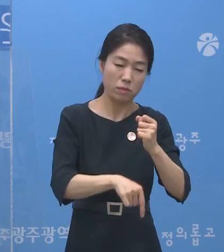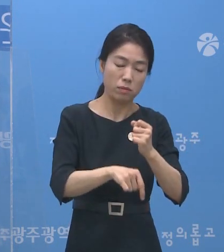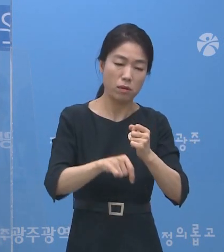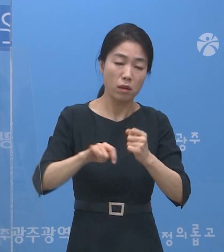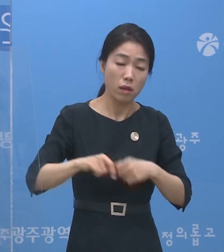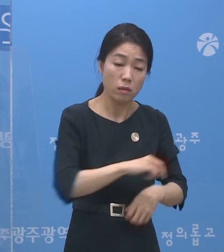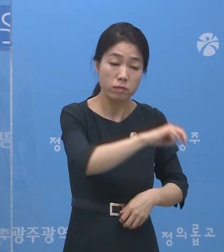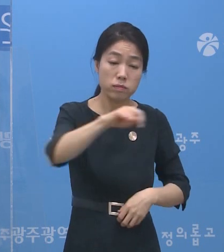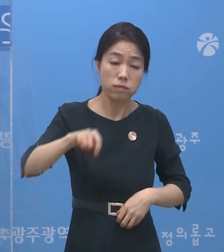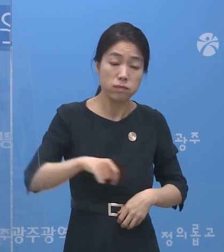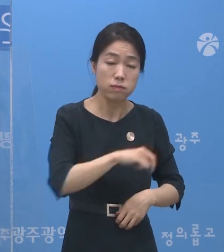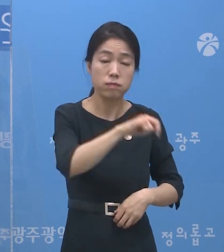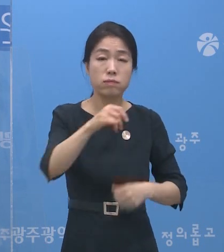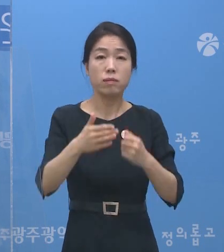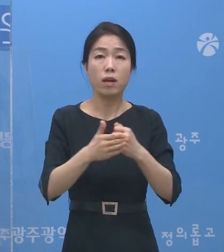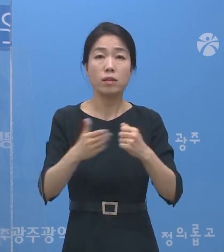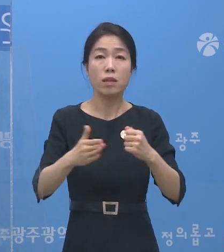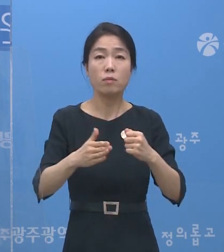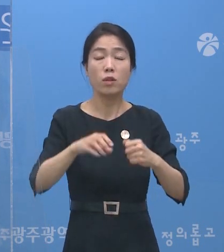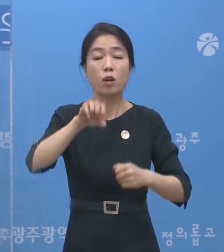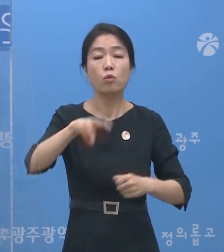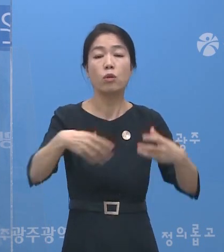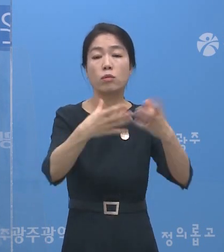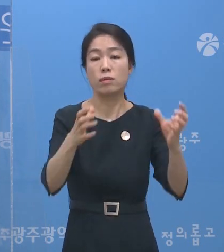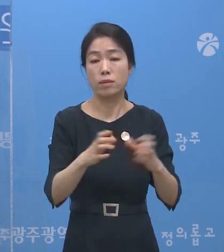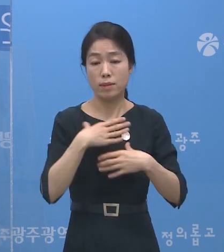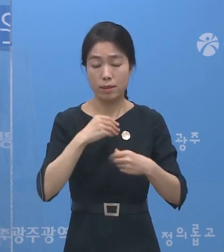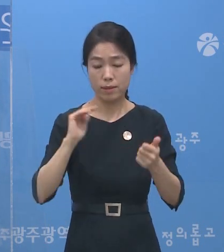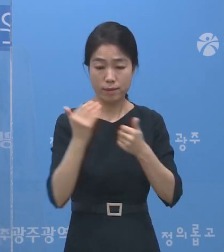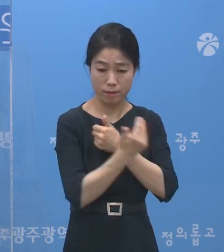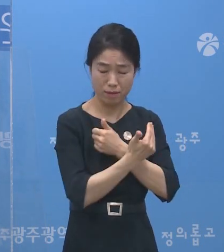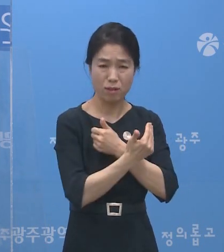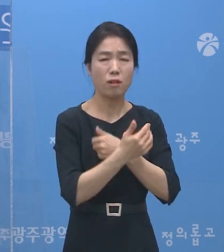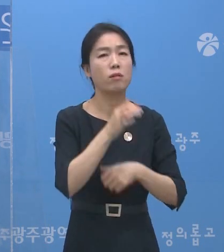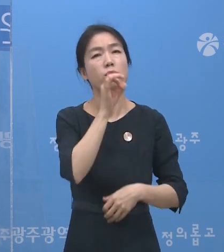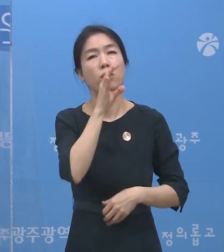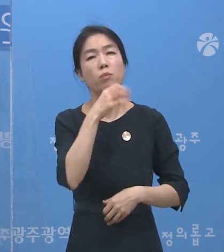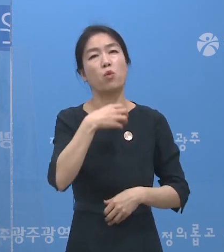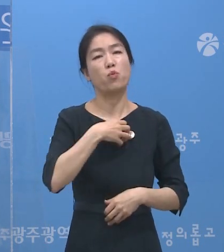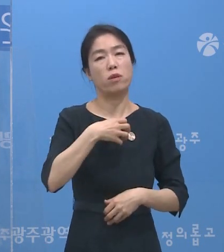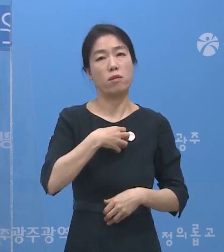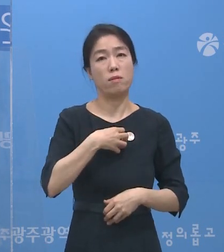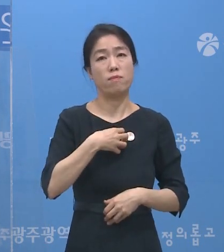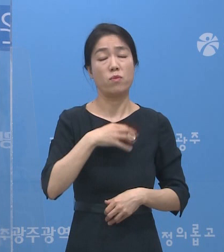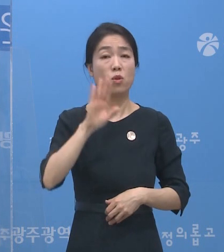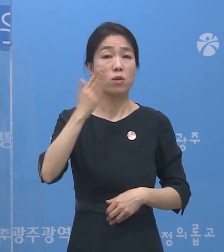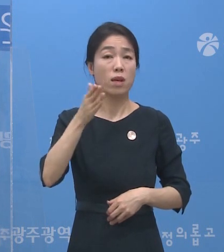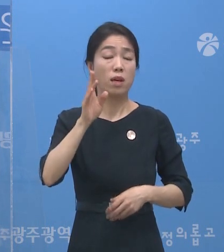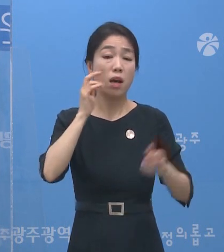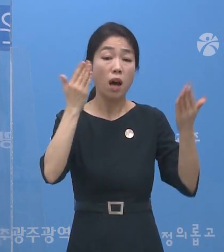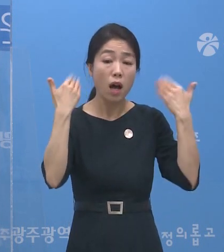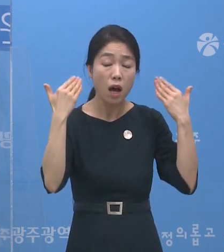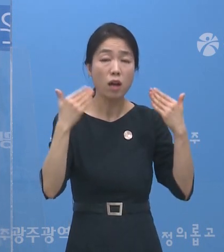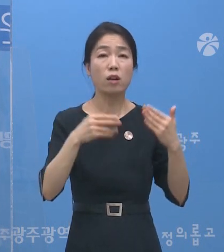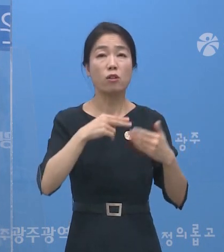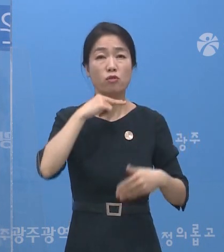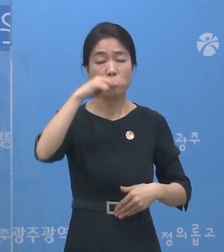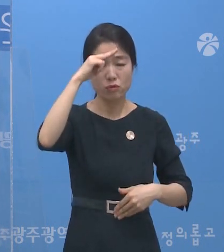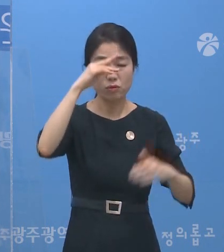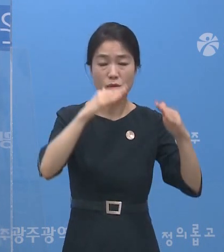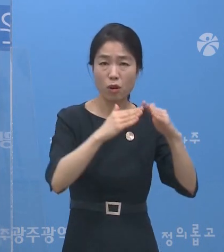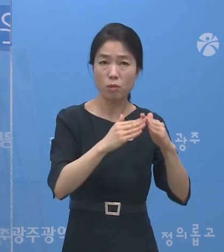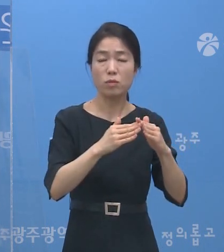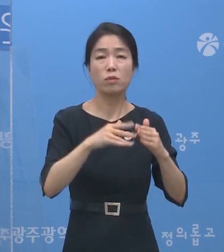광주 공동체의 안전을 이어받고 있습니다. 최근 학교, 유흥업소, 콜센터, 사우나,